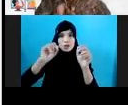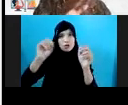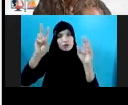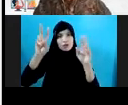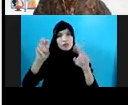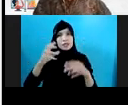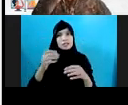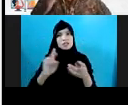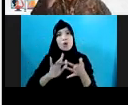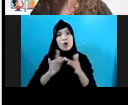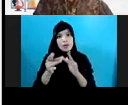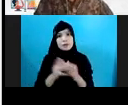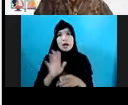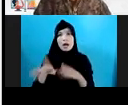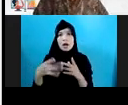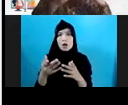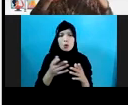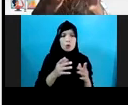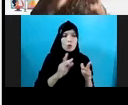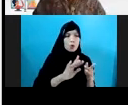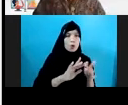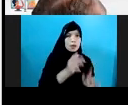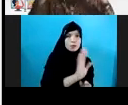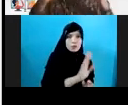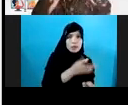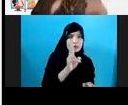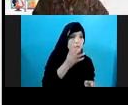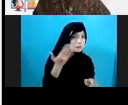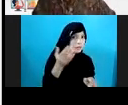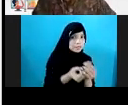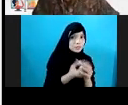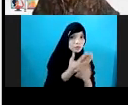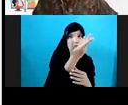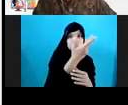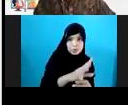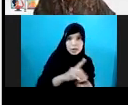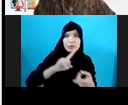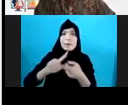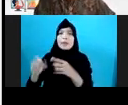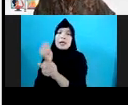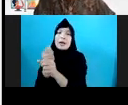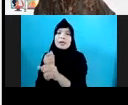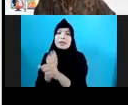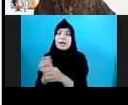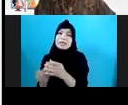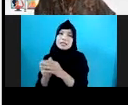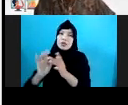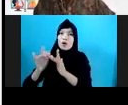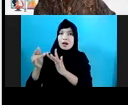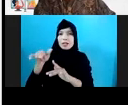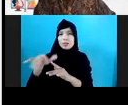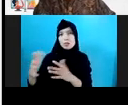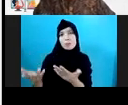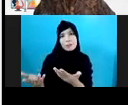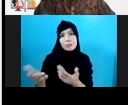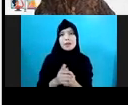online tadi sudah ibu kembangkan, tapi yang online-nya. Pelindungan secara online dan rehabilitasi secara online. Kemudian untuk keluarga ini juga ada.